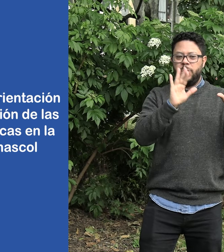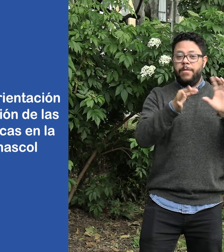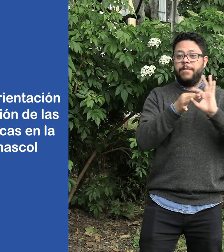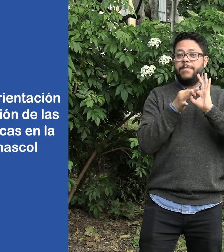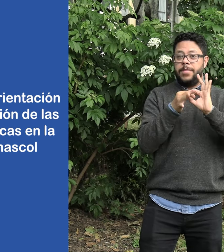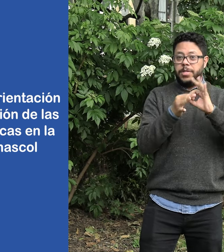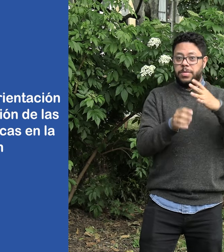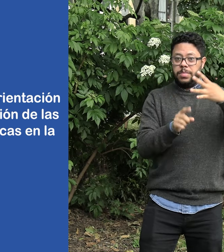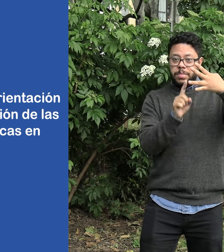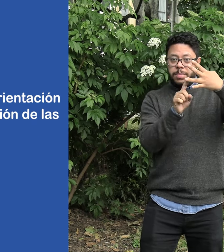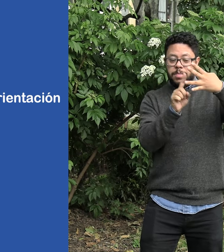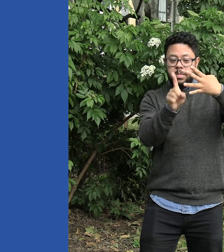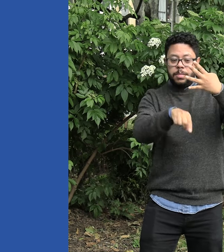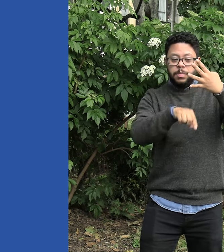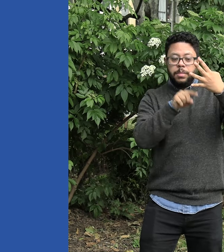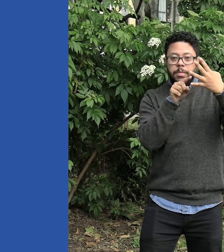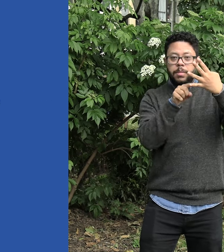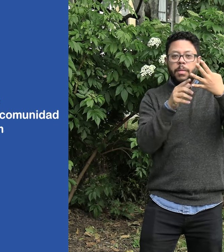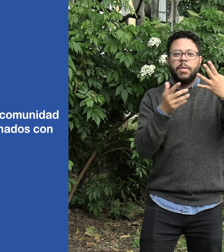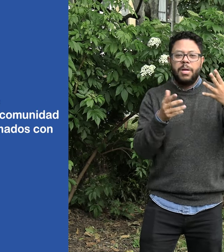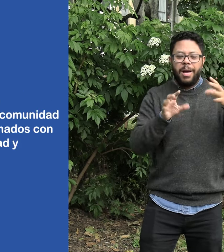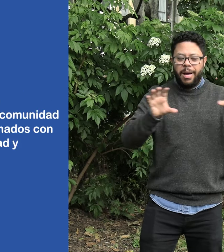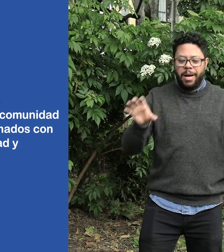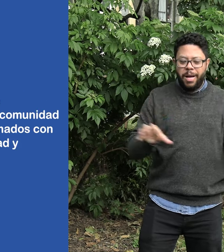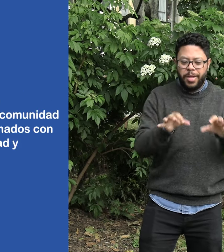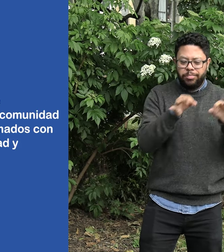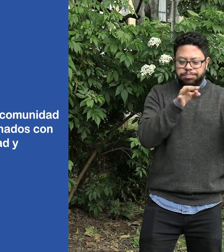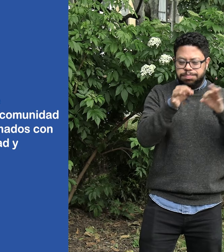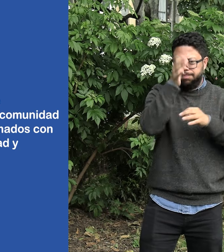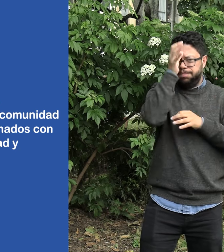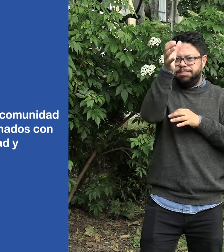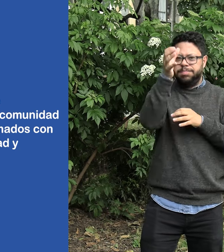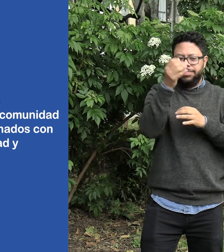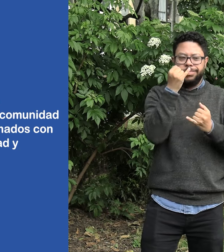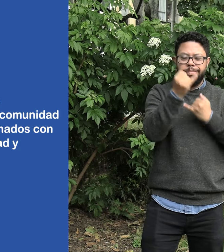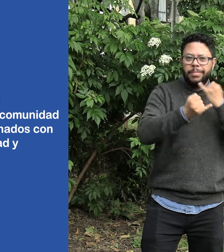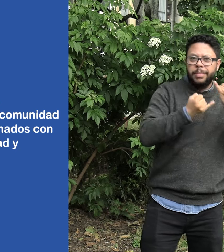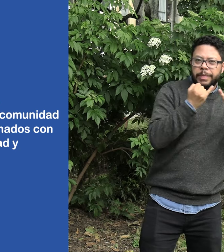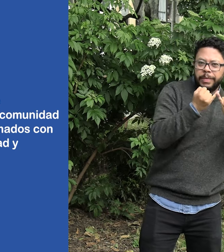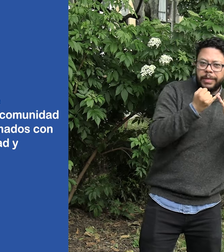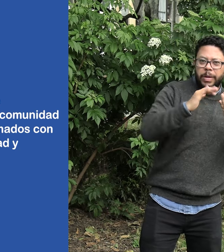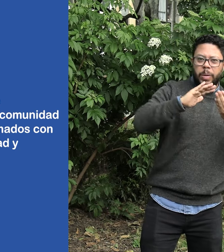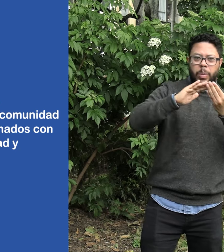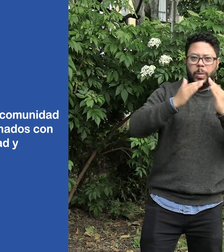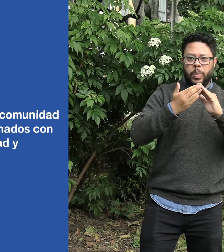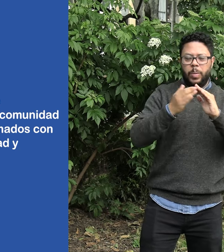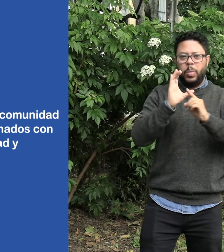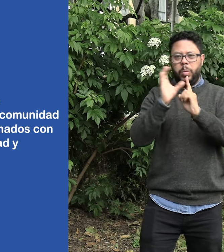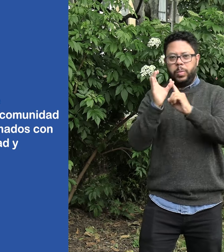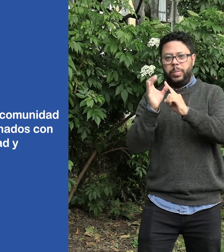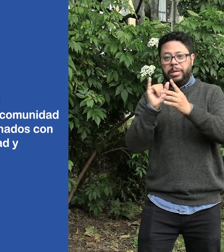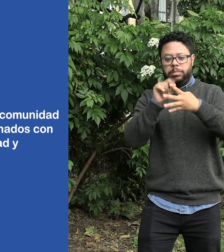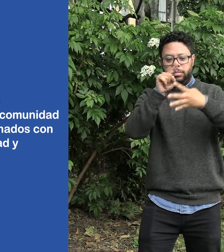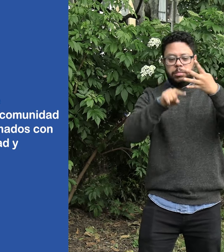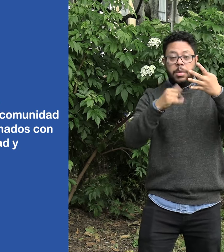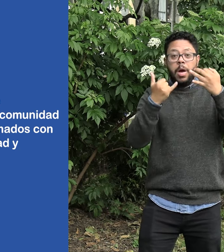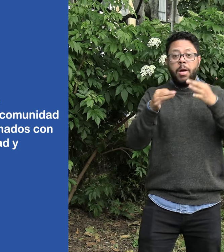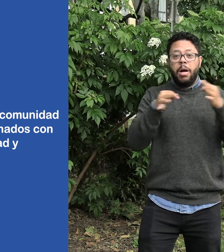de FENASCOL y la cuarta, eventos virtuales de socialización con la comunidad sobre temas relacionados con el programa Identidad y